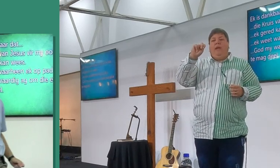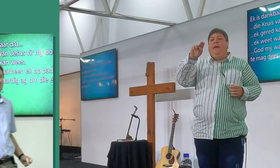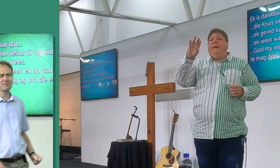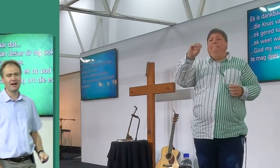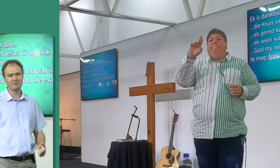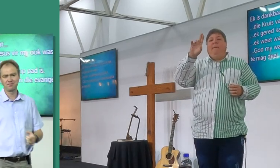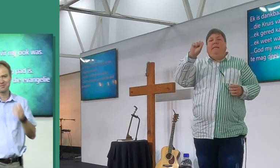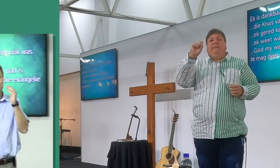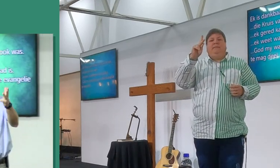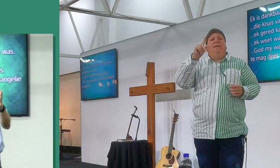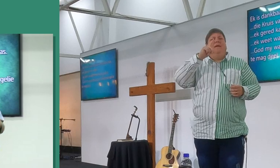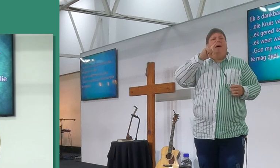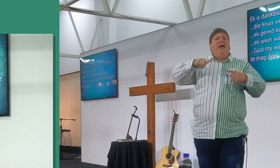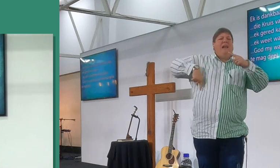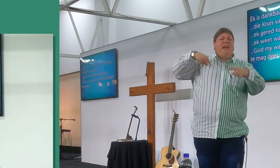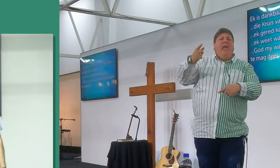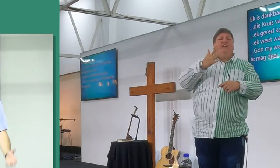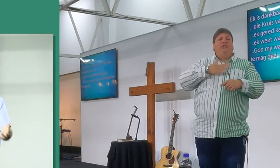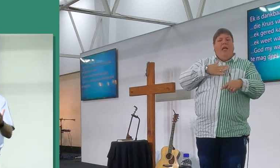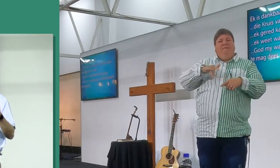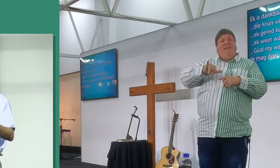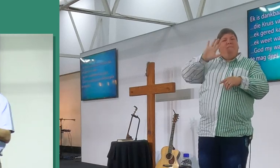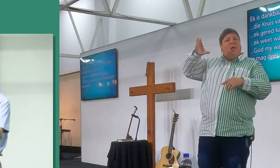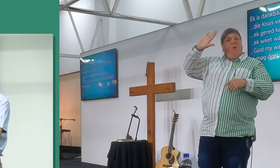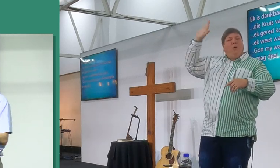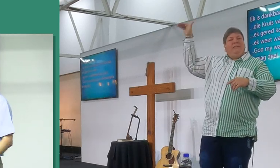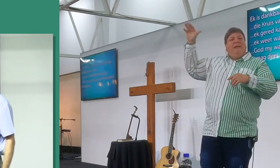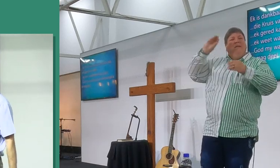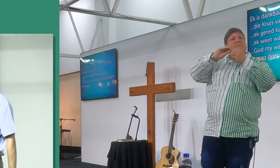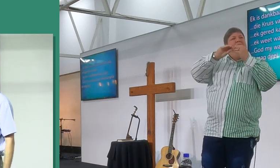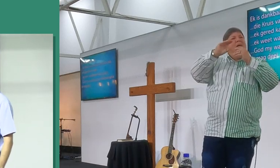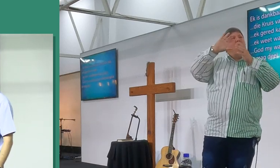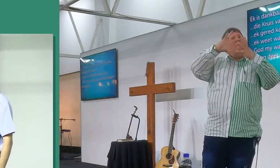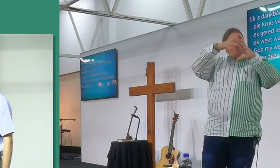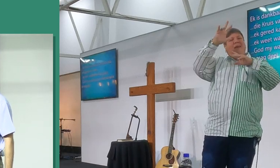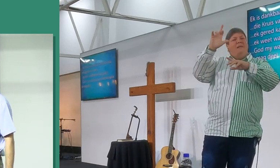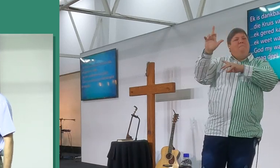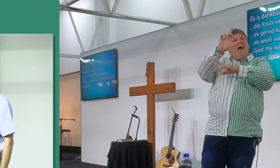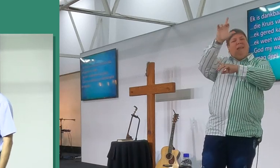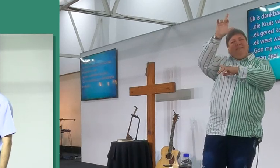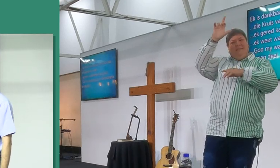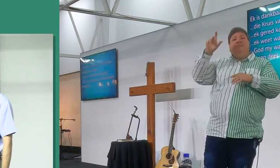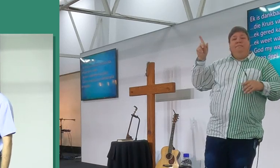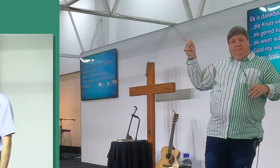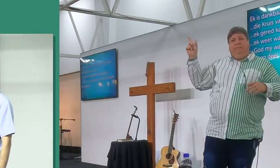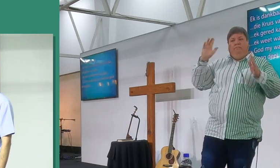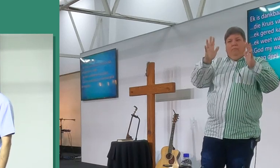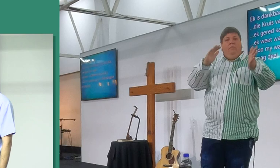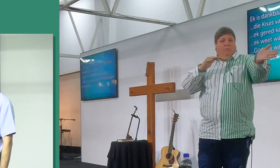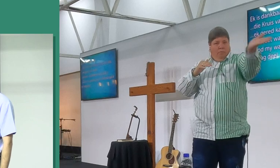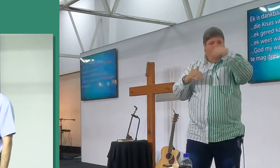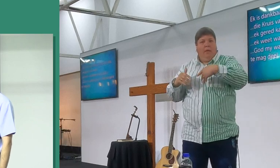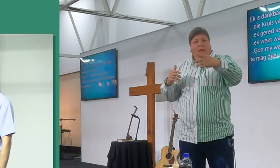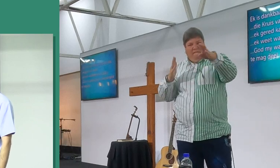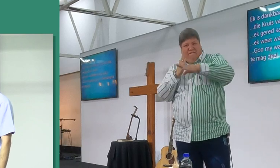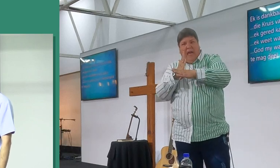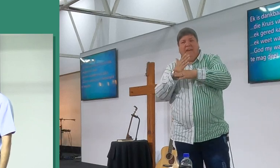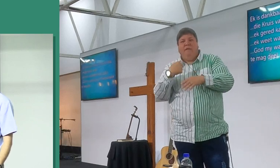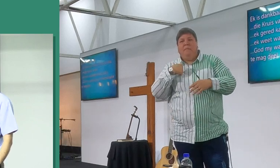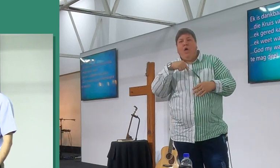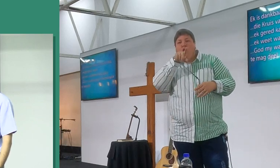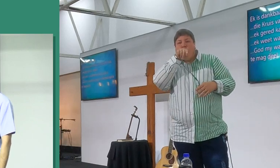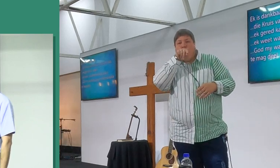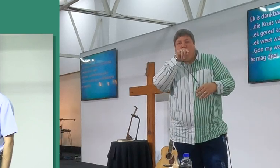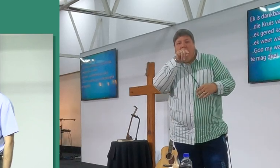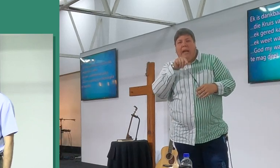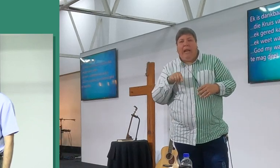en sê, hoor die man, ek het nodig, dat jy my moet kom help, om tooter te verteenwoordig, nou die van jylle